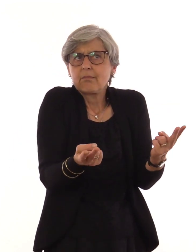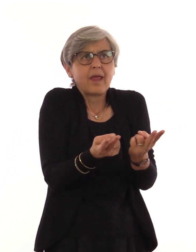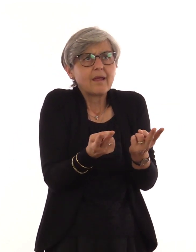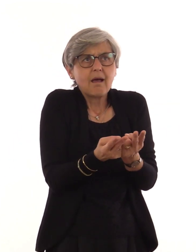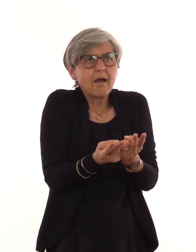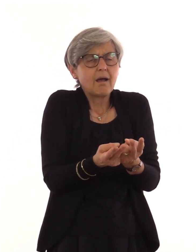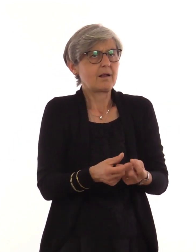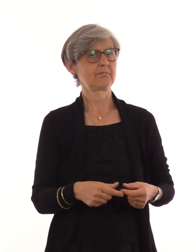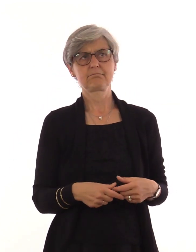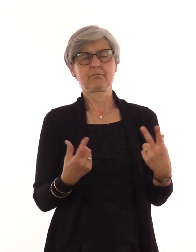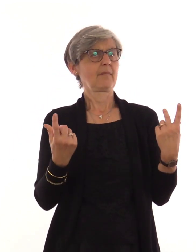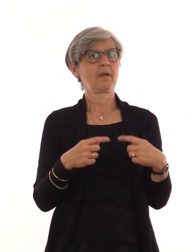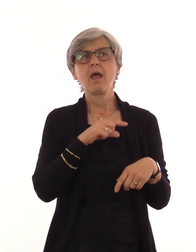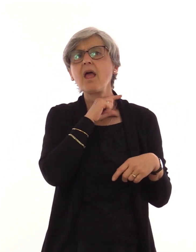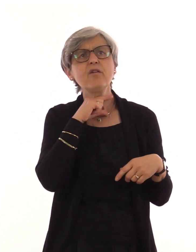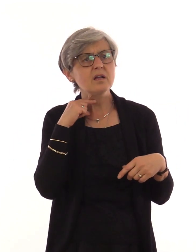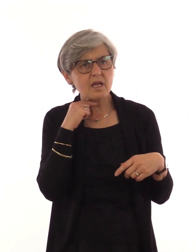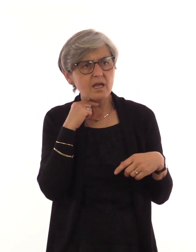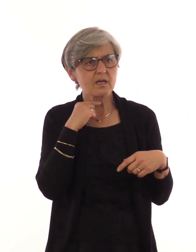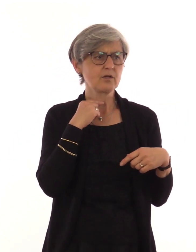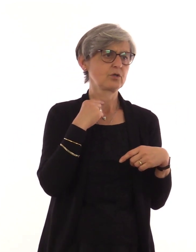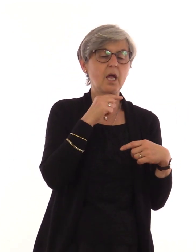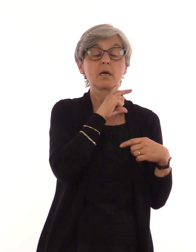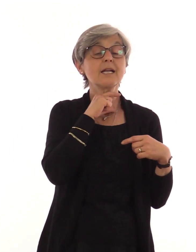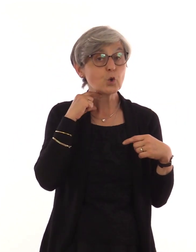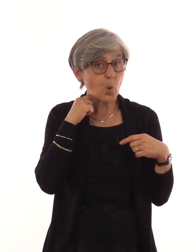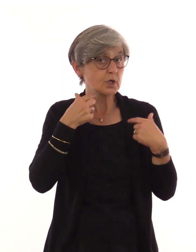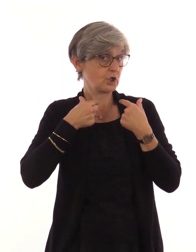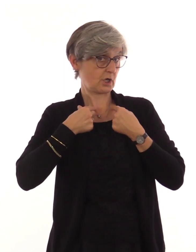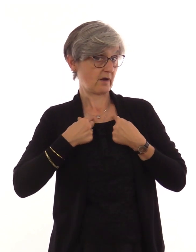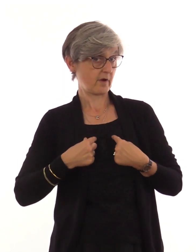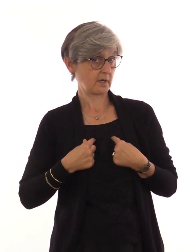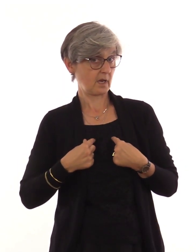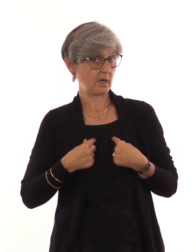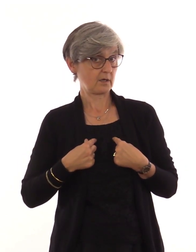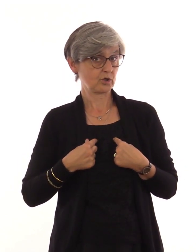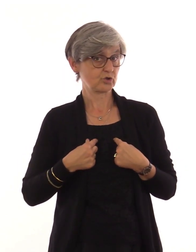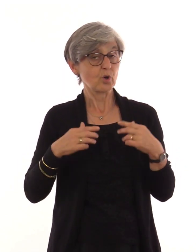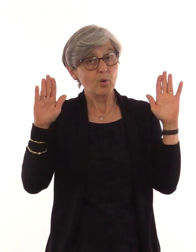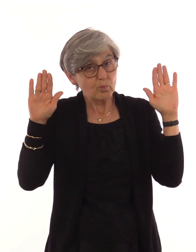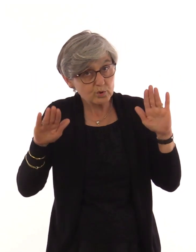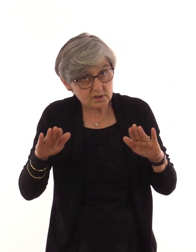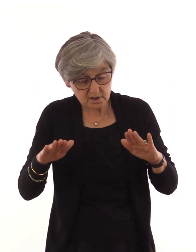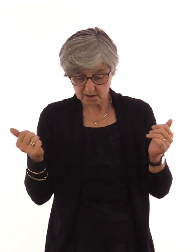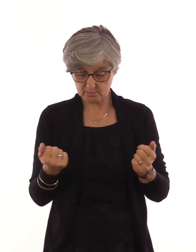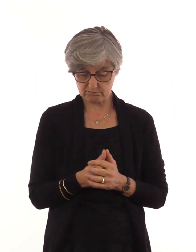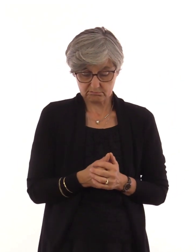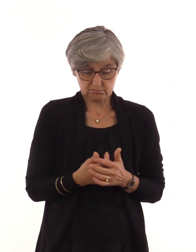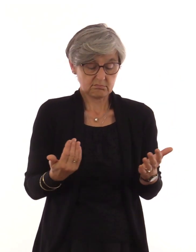verschiedene Religionen angehören, wie zum Beispiel evangelisch oder katholisch, muslimisch